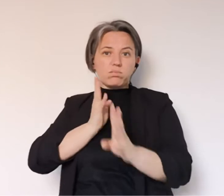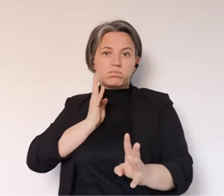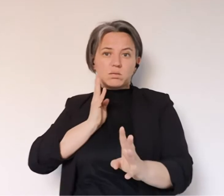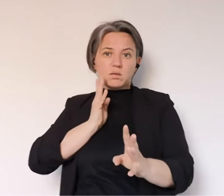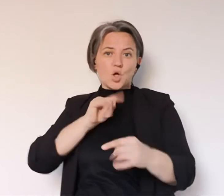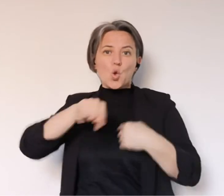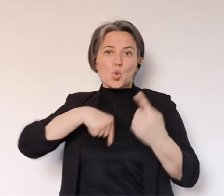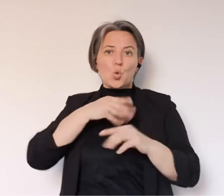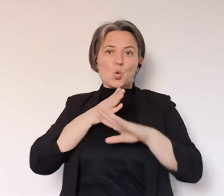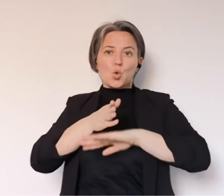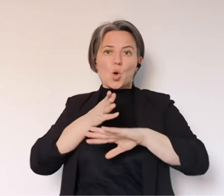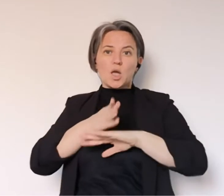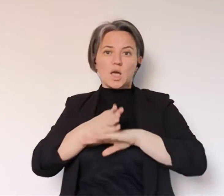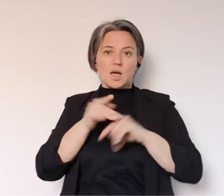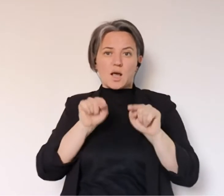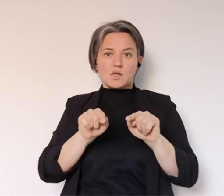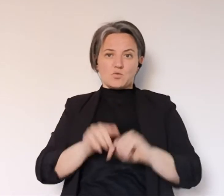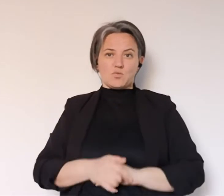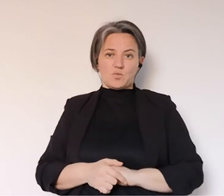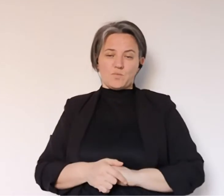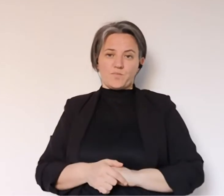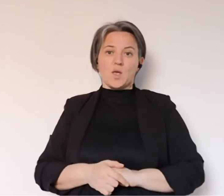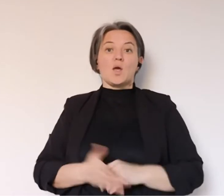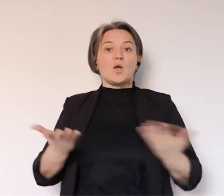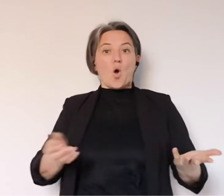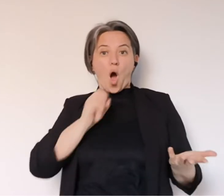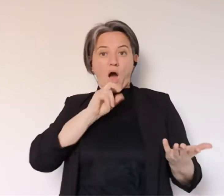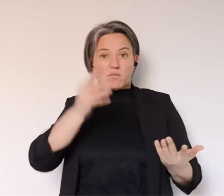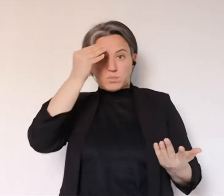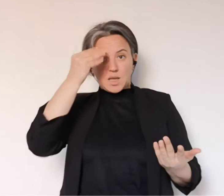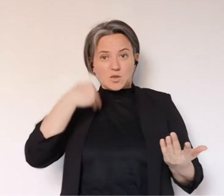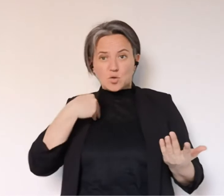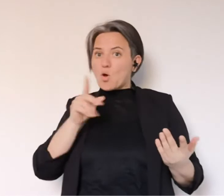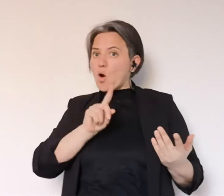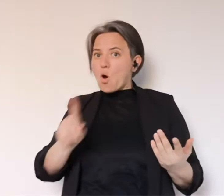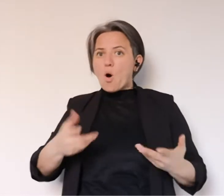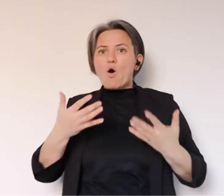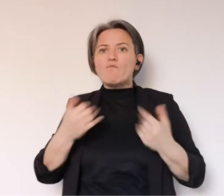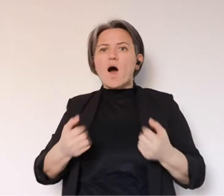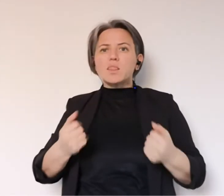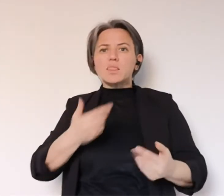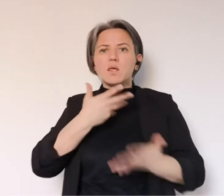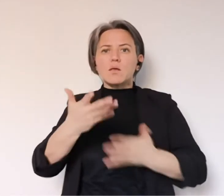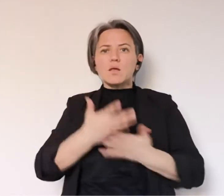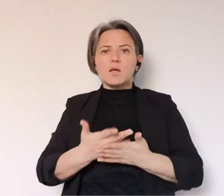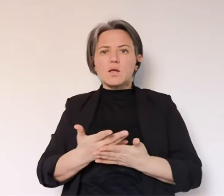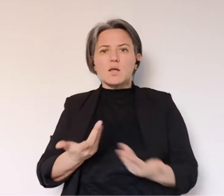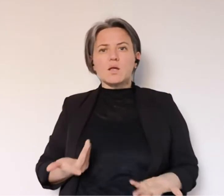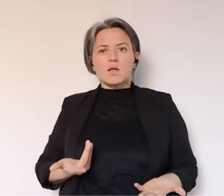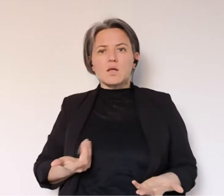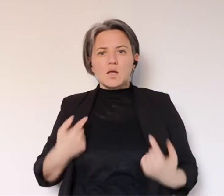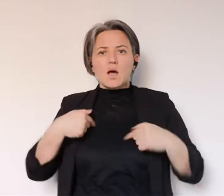quelle entrate contingentate che facciano in modo che non si affolli la gente. Io non vi sto dicendo come la penso, vi sto